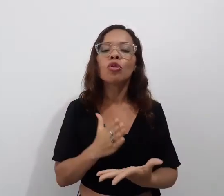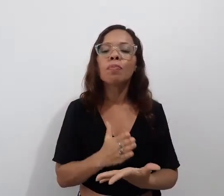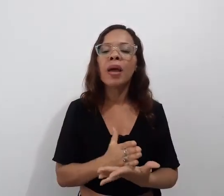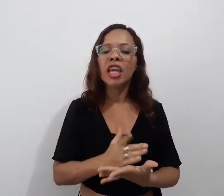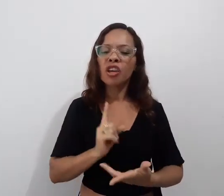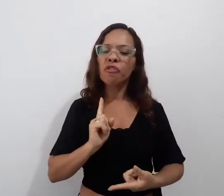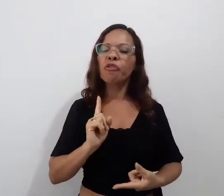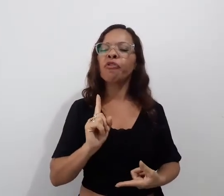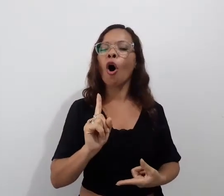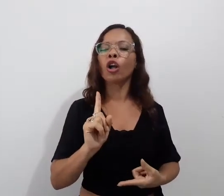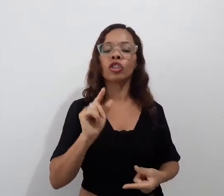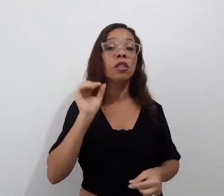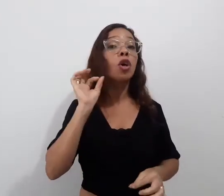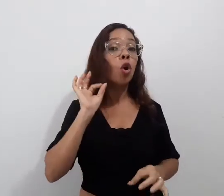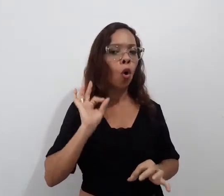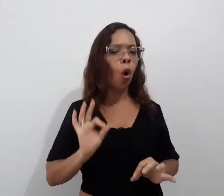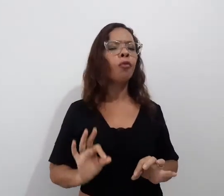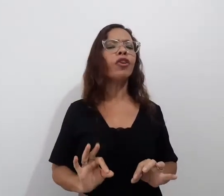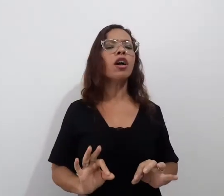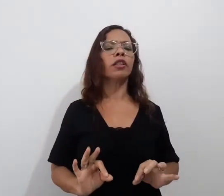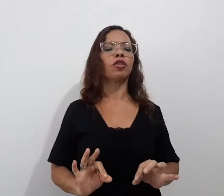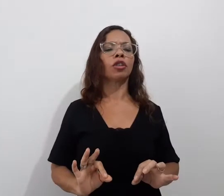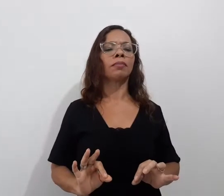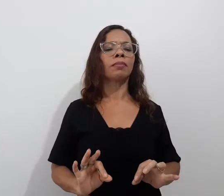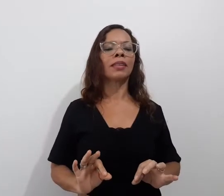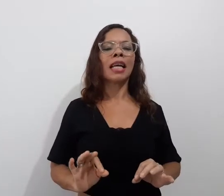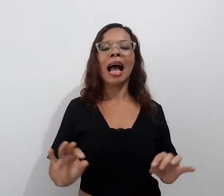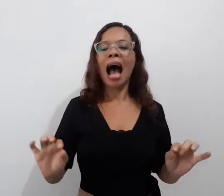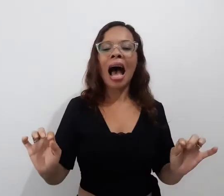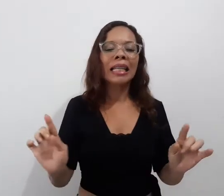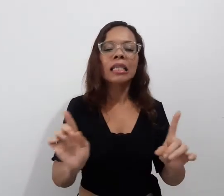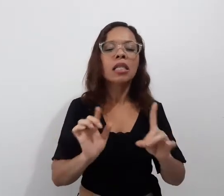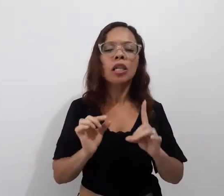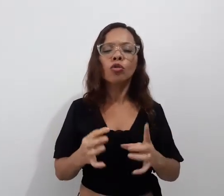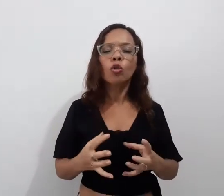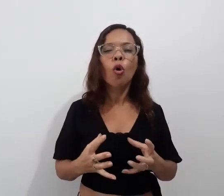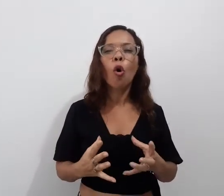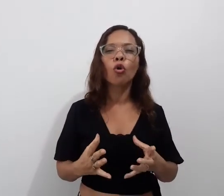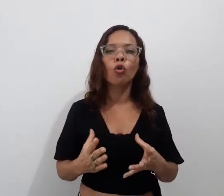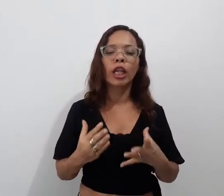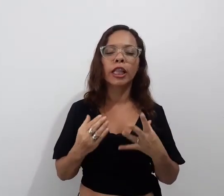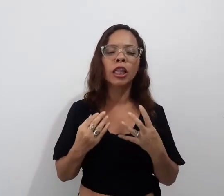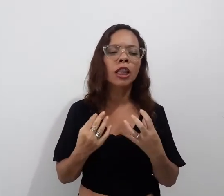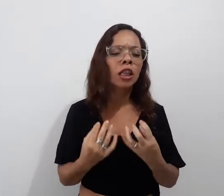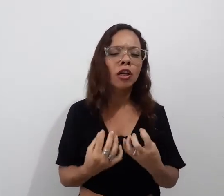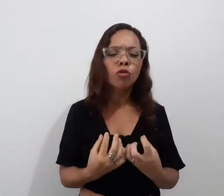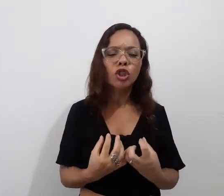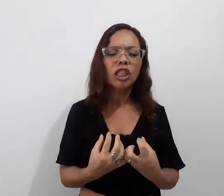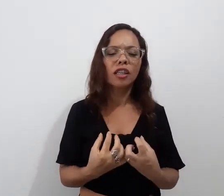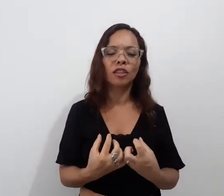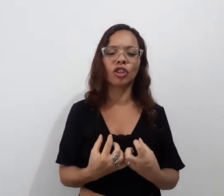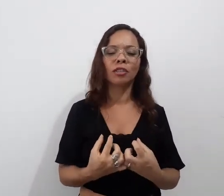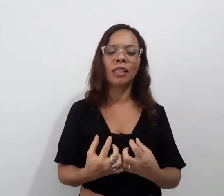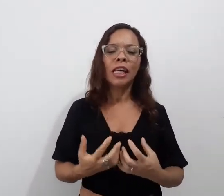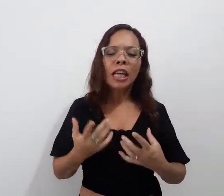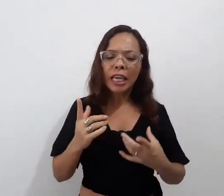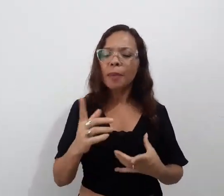bem, fortes, confiantes. A lição do corona é tão gigante que é